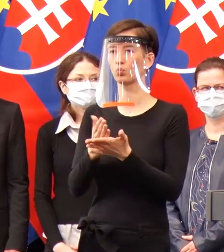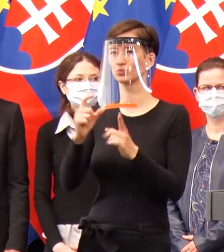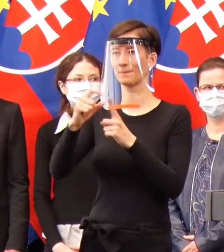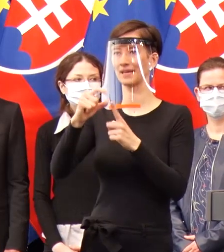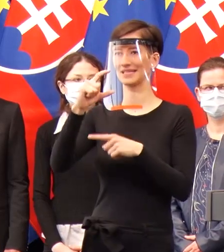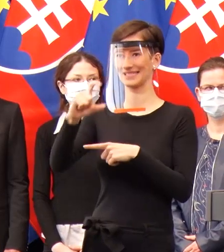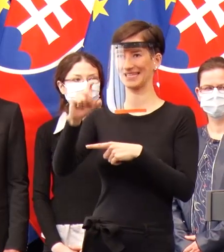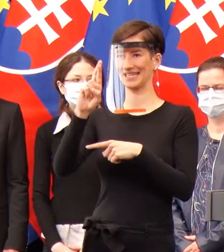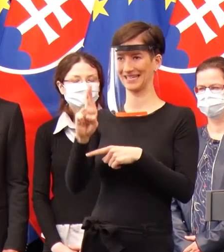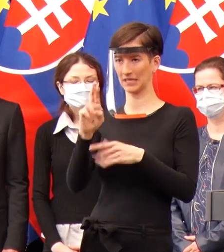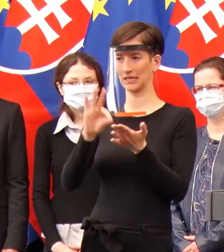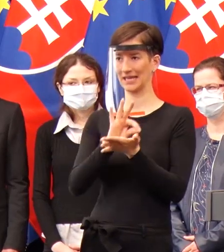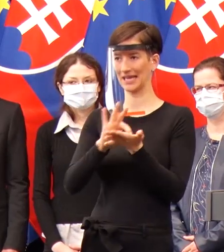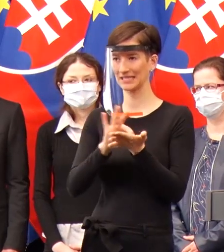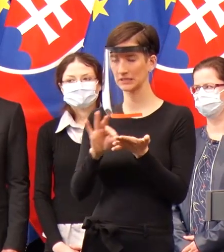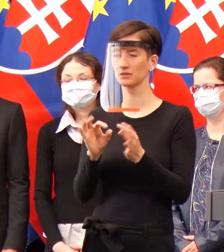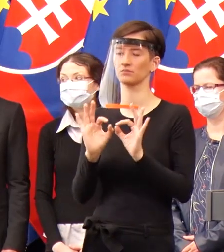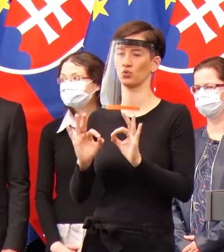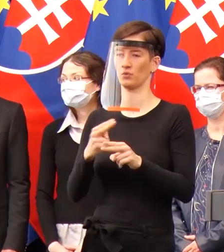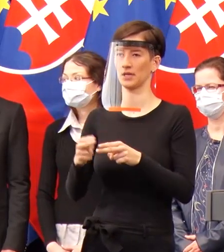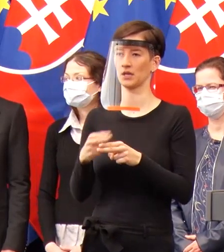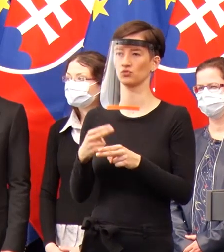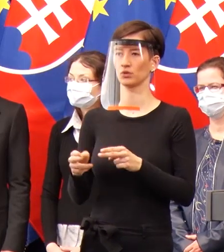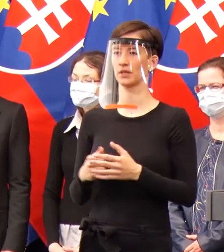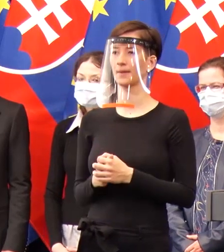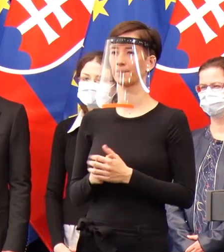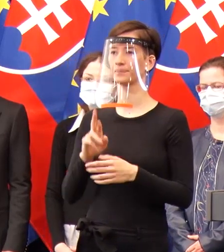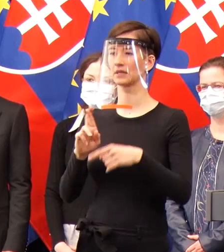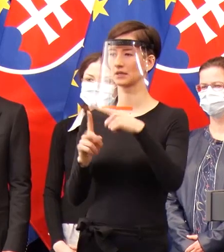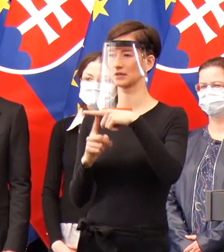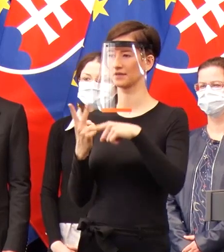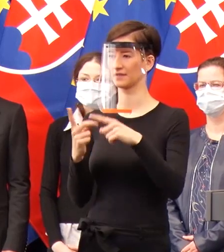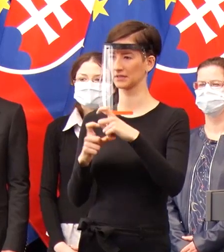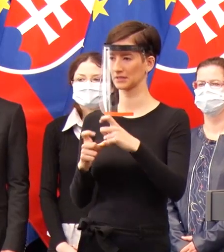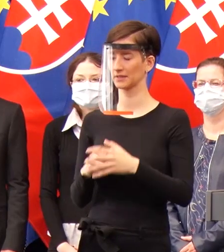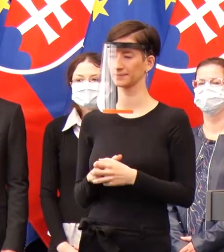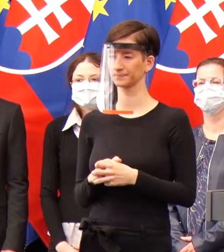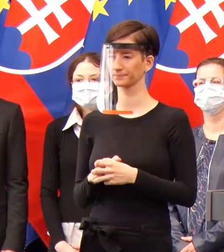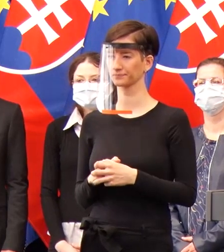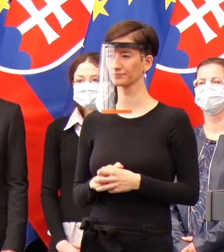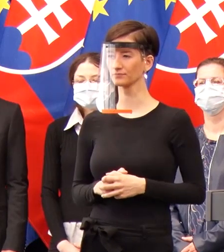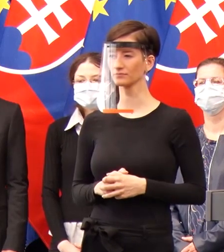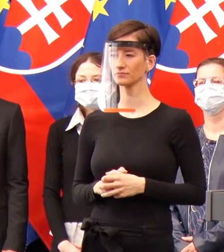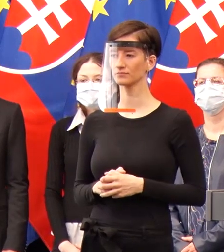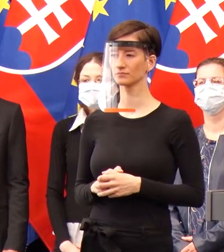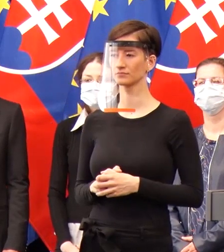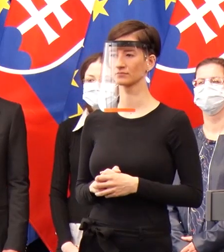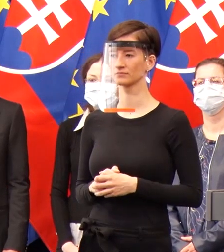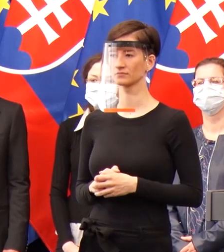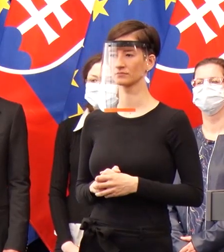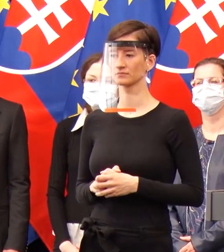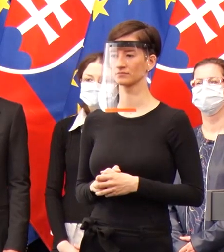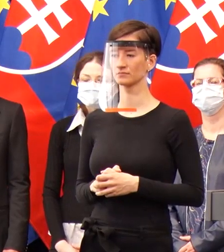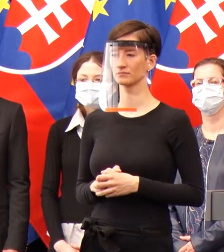veľmi dlhú dobu. Ďakujem. RTVS, Slovenská televízia. Dobrý deň, Ščoviková, RTVS. Prosím vás, pekne